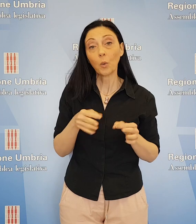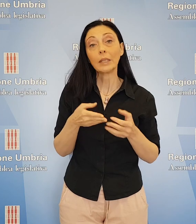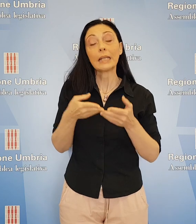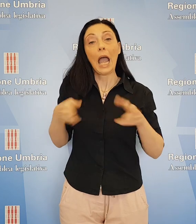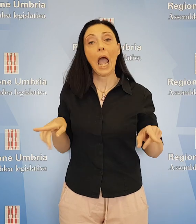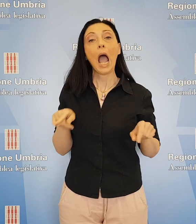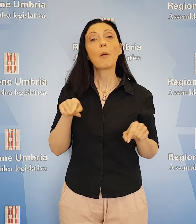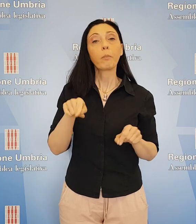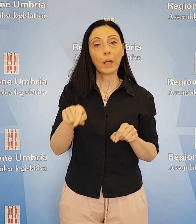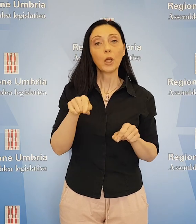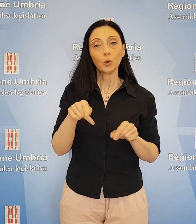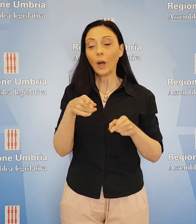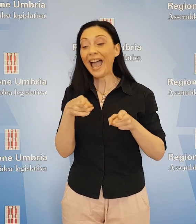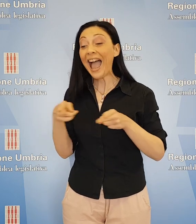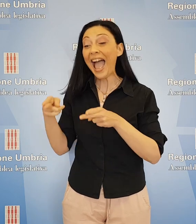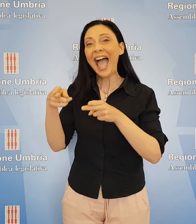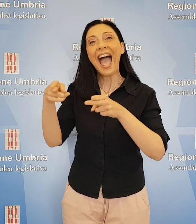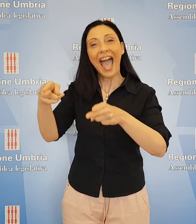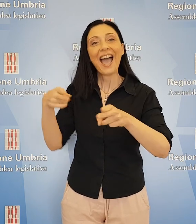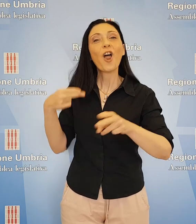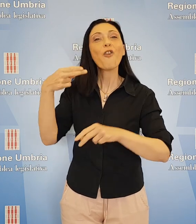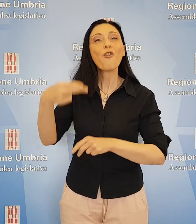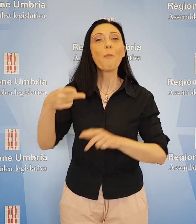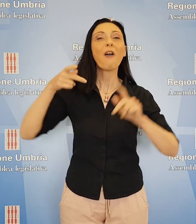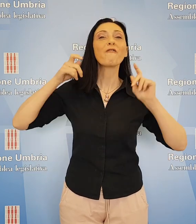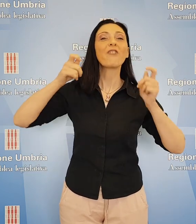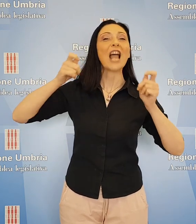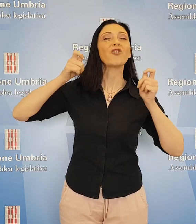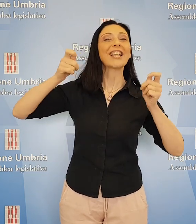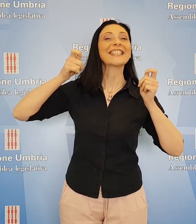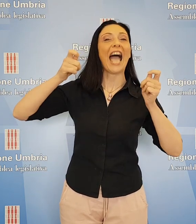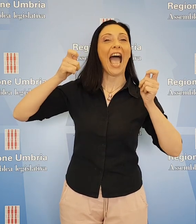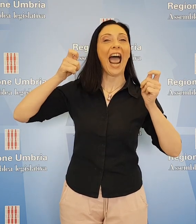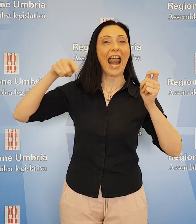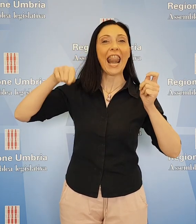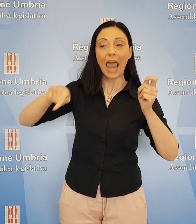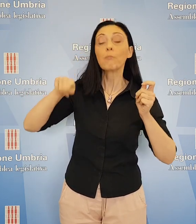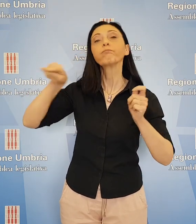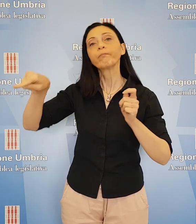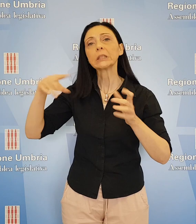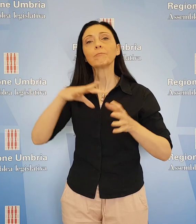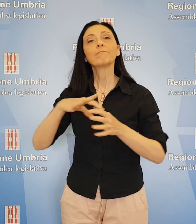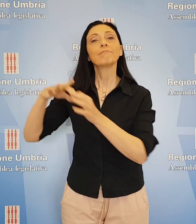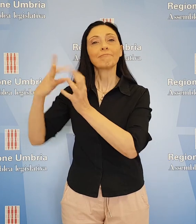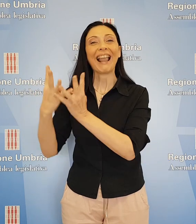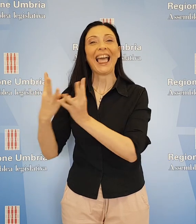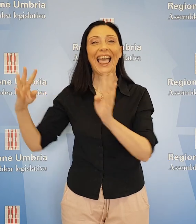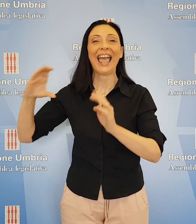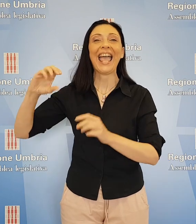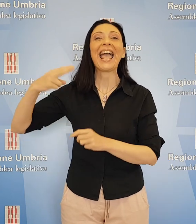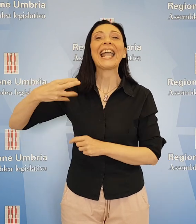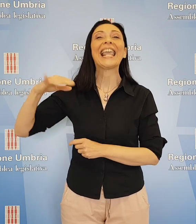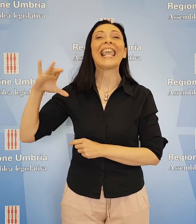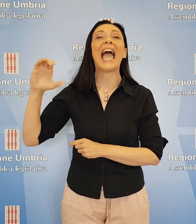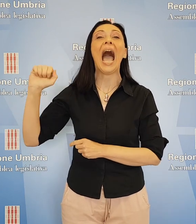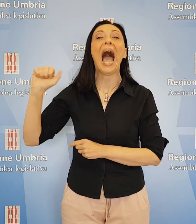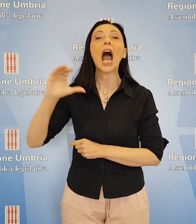e riapertura del tracciato denominato Francescana, posto a servizio dell'invaso della diga Chiascio. L'assessore